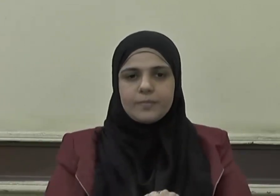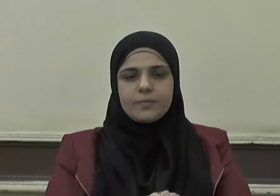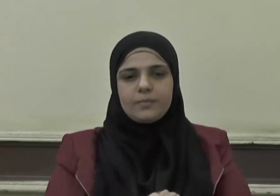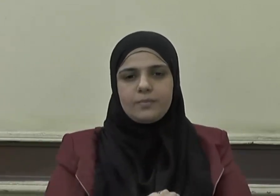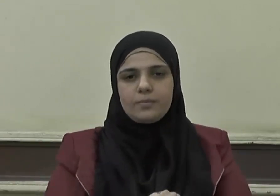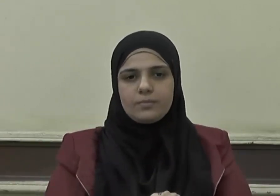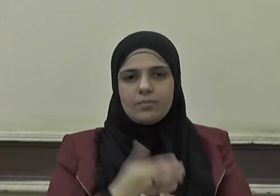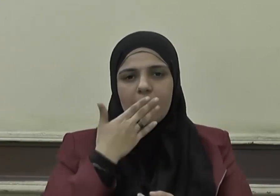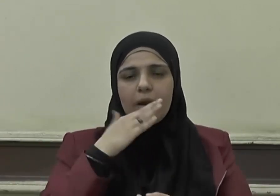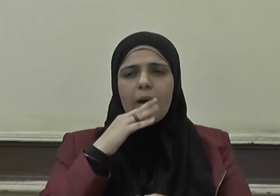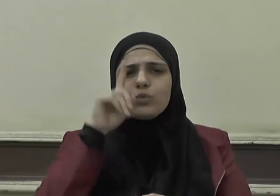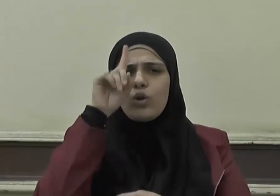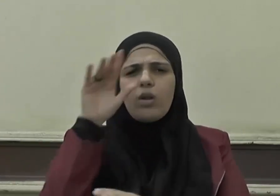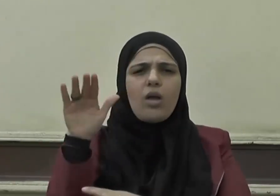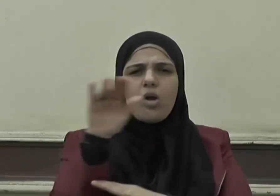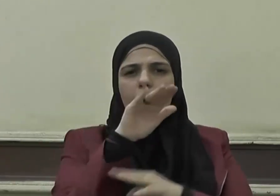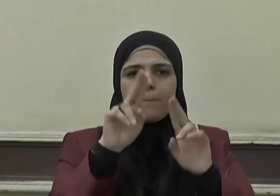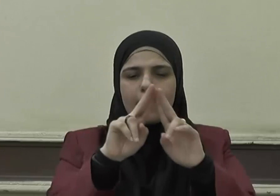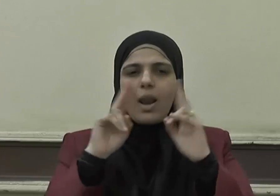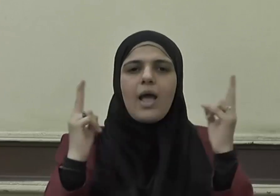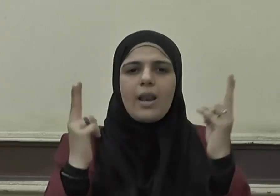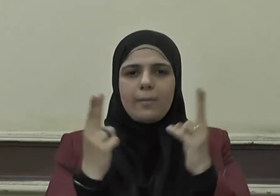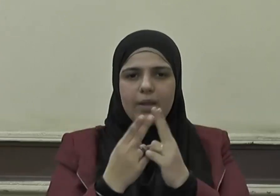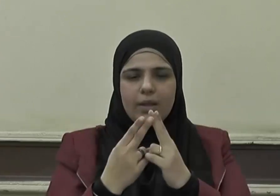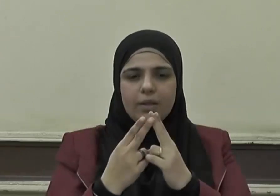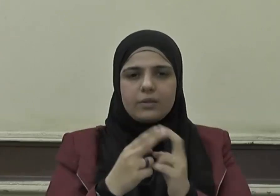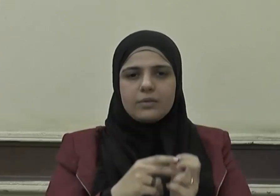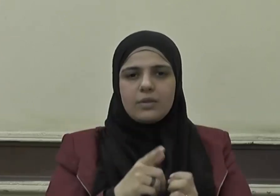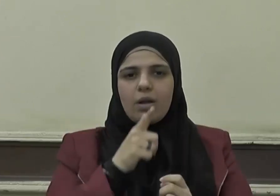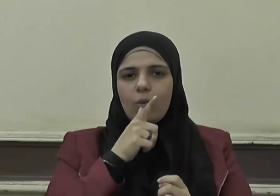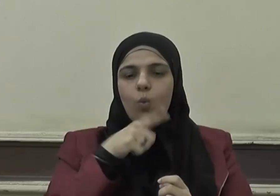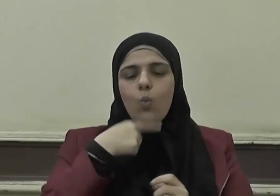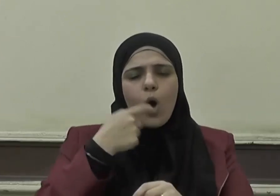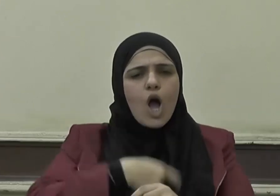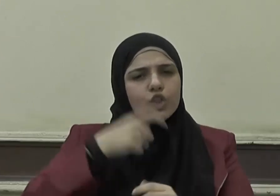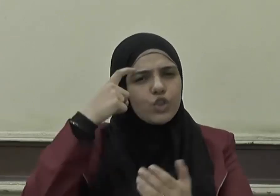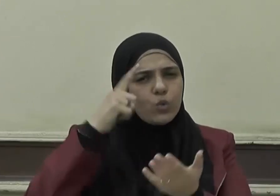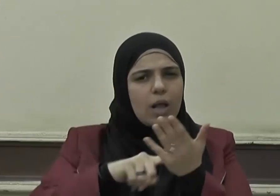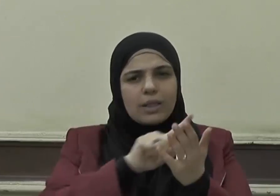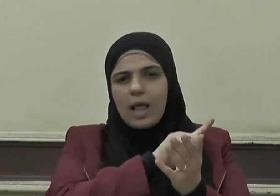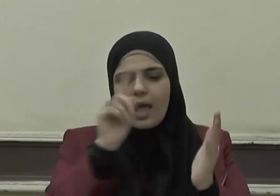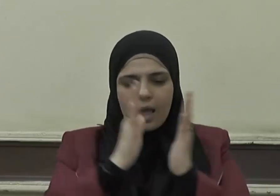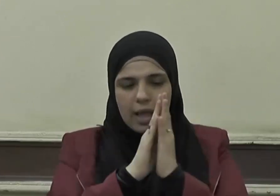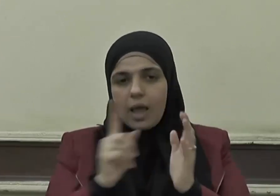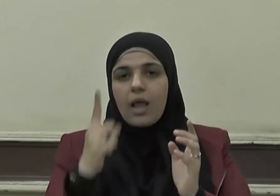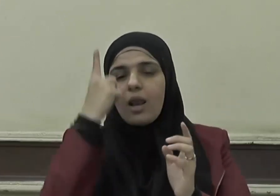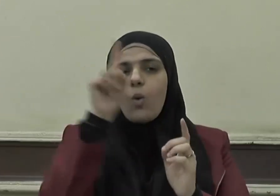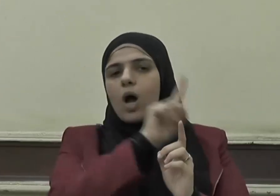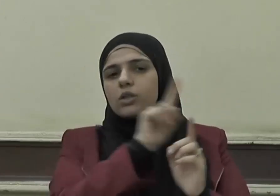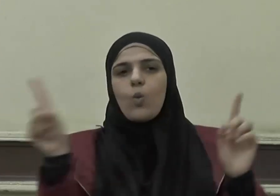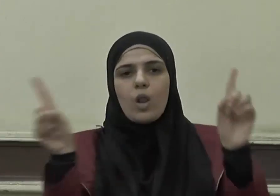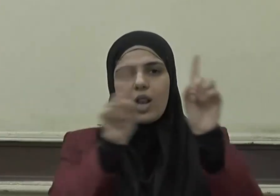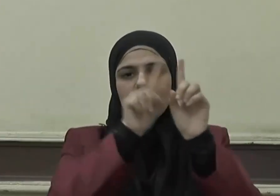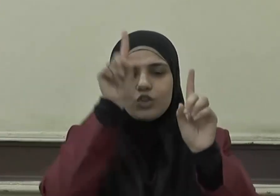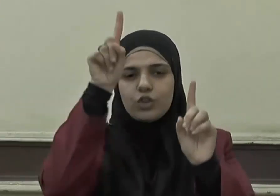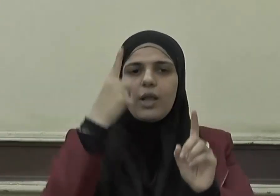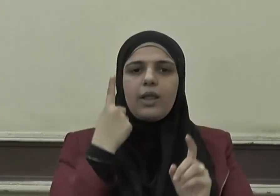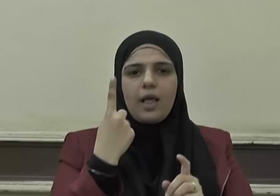الحمد لله رب العالمين وأشهد أن لا إله إلا الله وحده لا